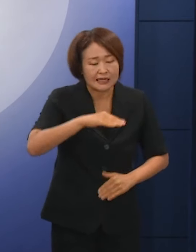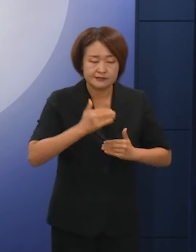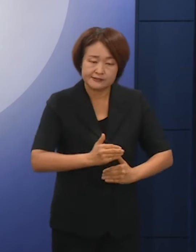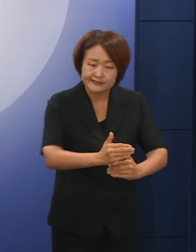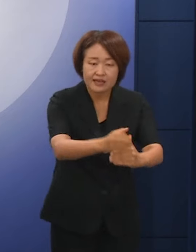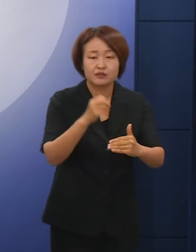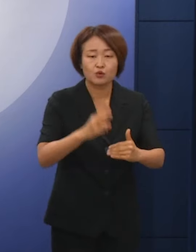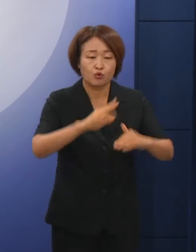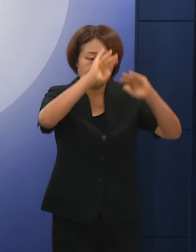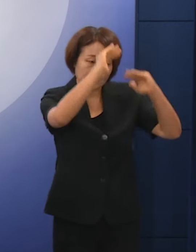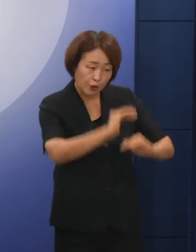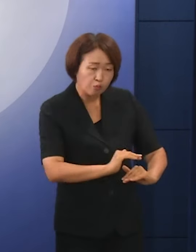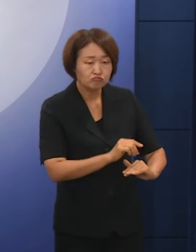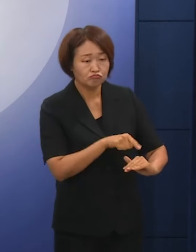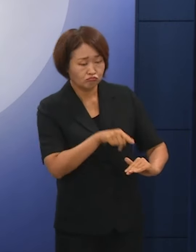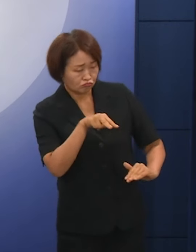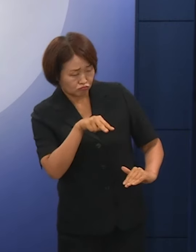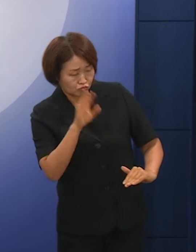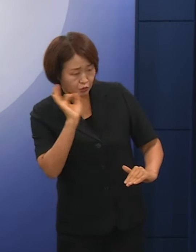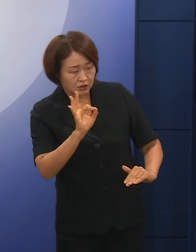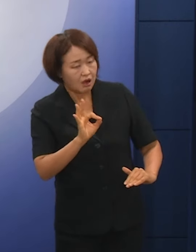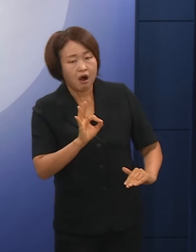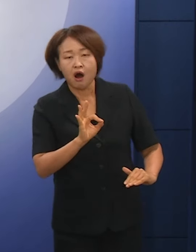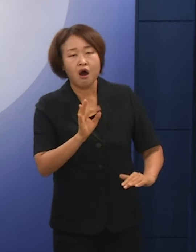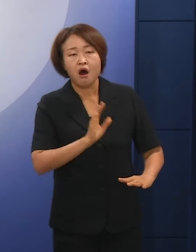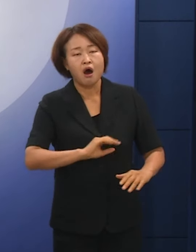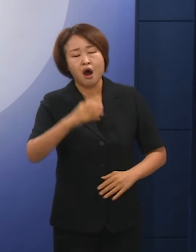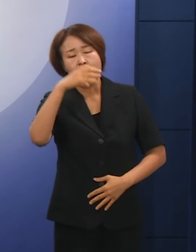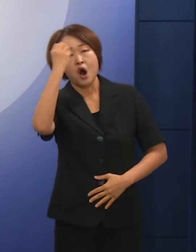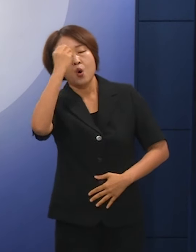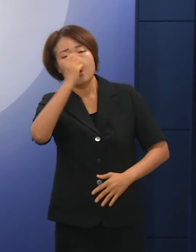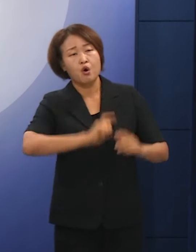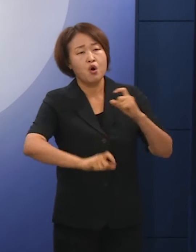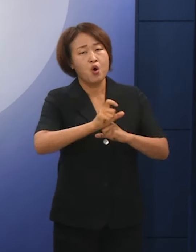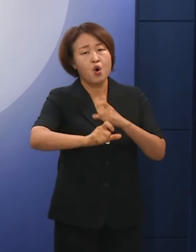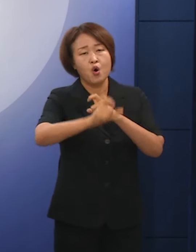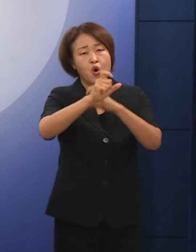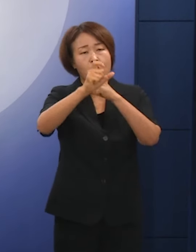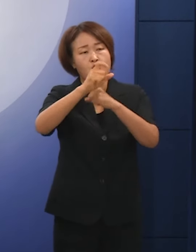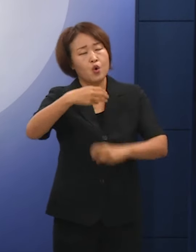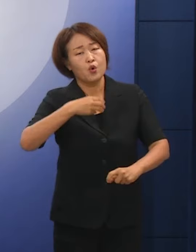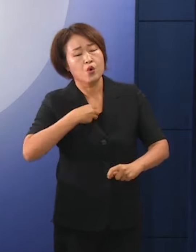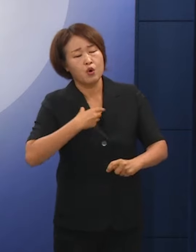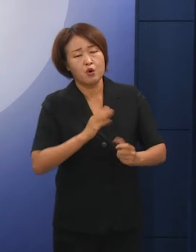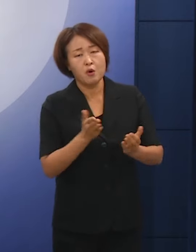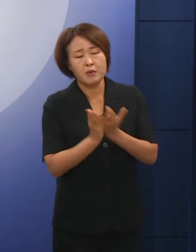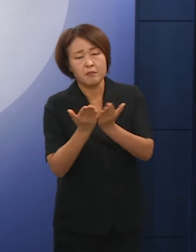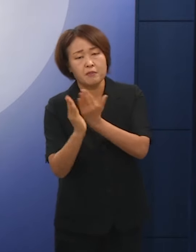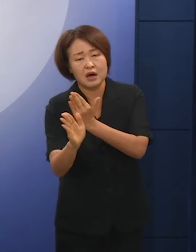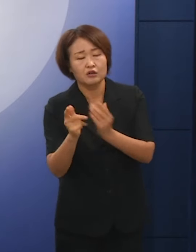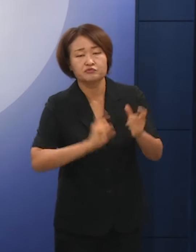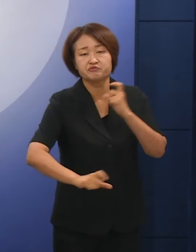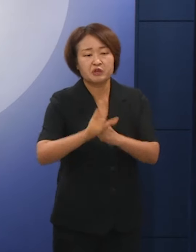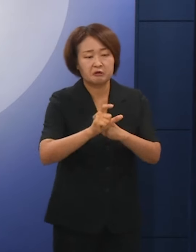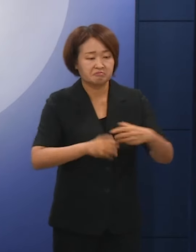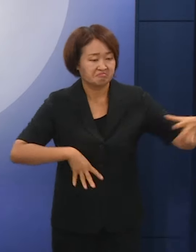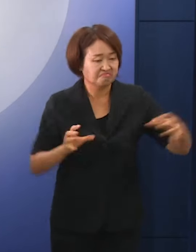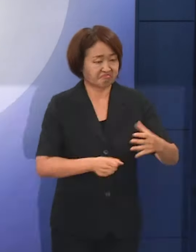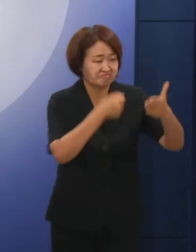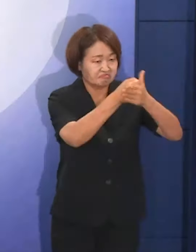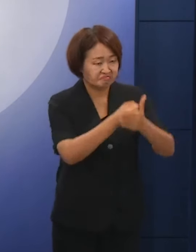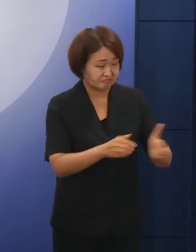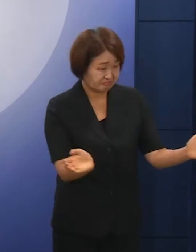내용적으로 오히려 그 위헌성을 더욱 가중된 법안을 반복적으로 의결하는 것은